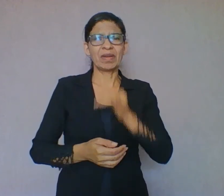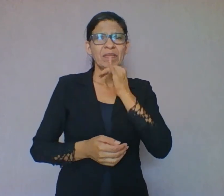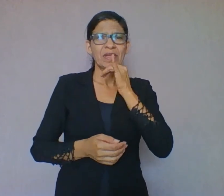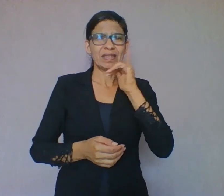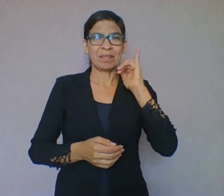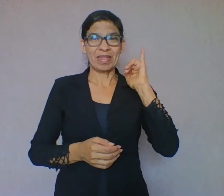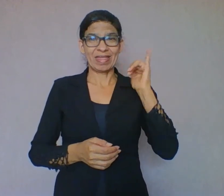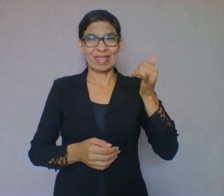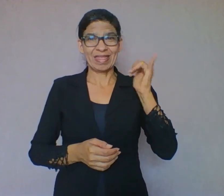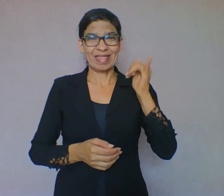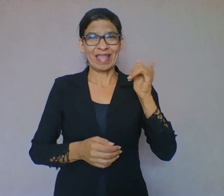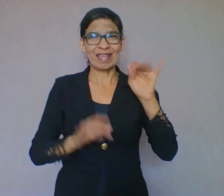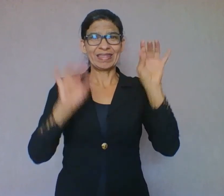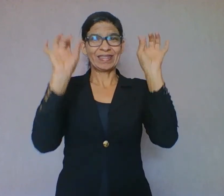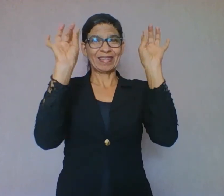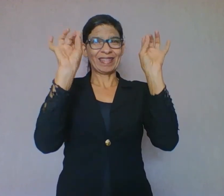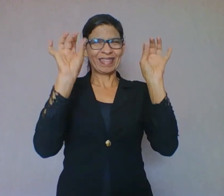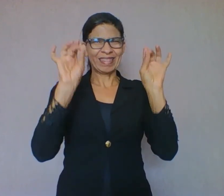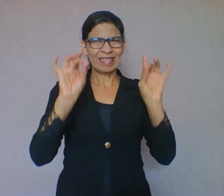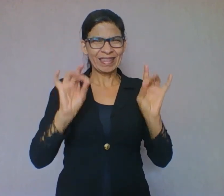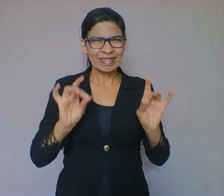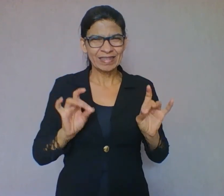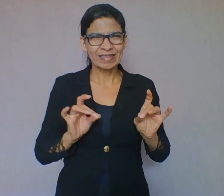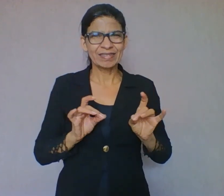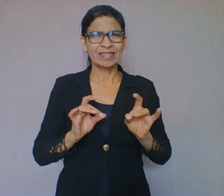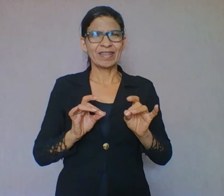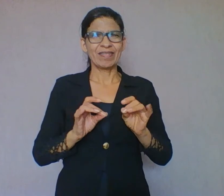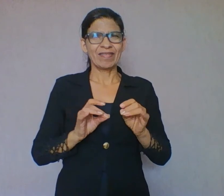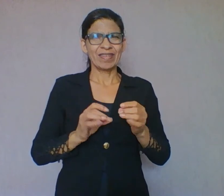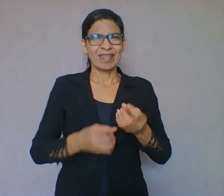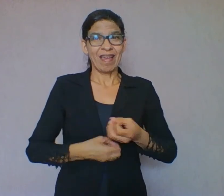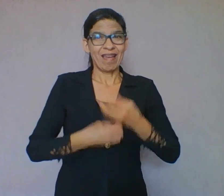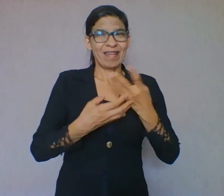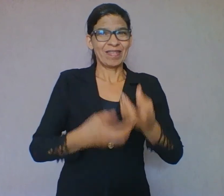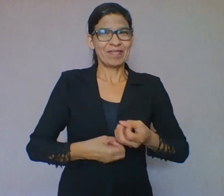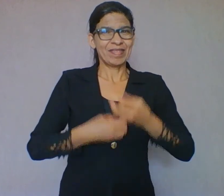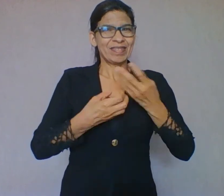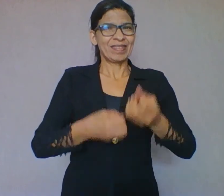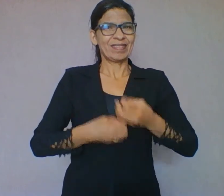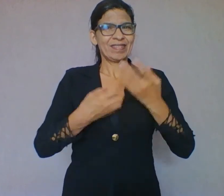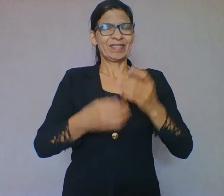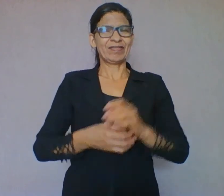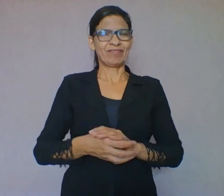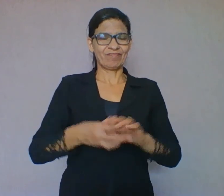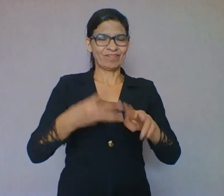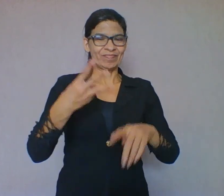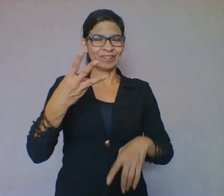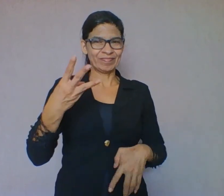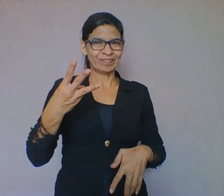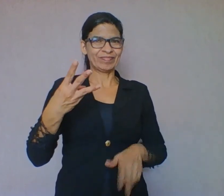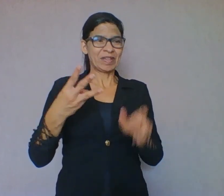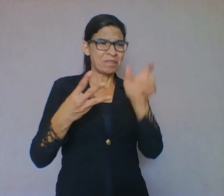e argumentativo. De acordo com essas marcas formais, o leitor se dispõe a ler ou não o texto.